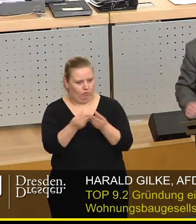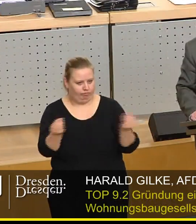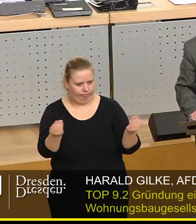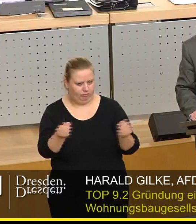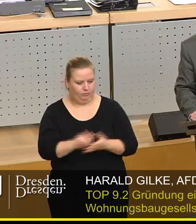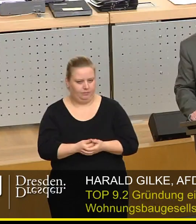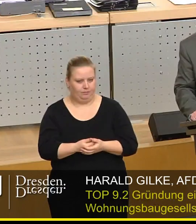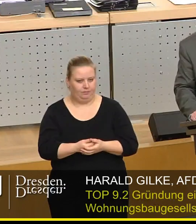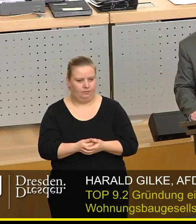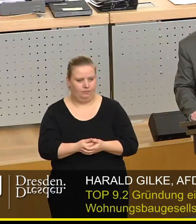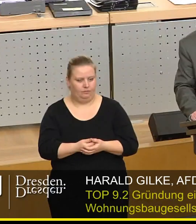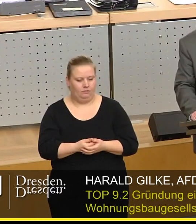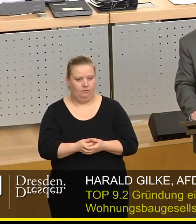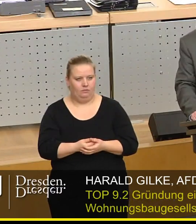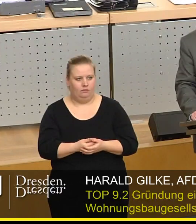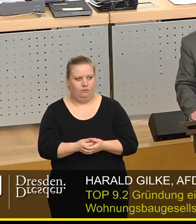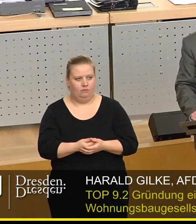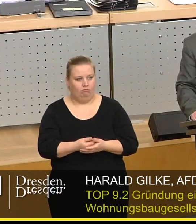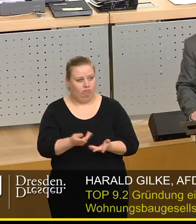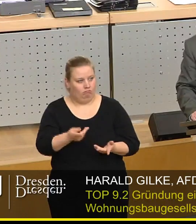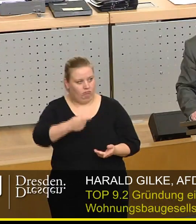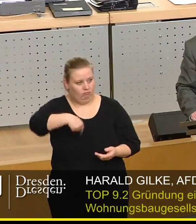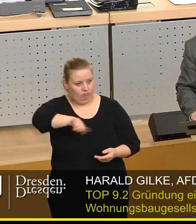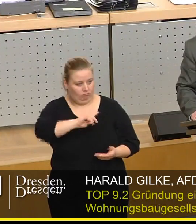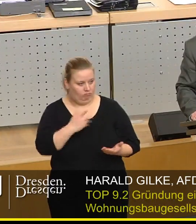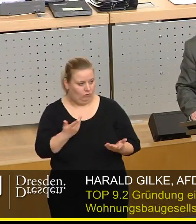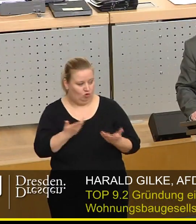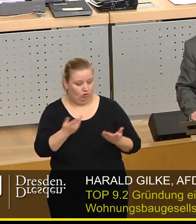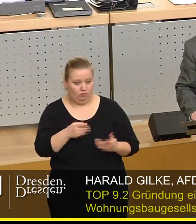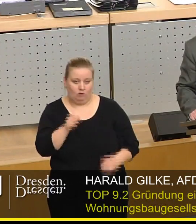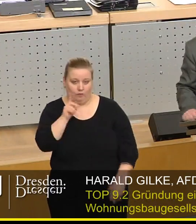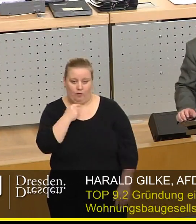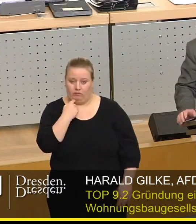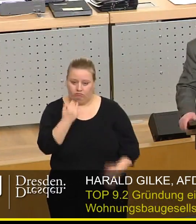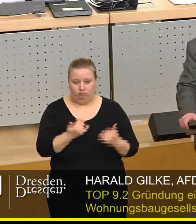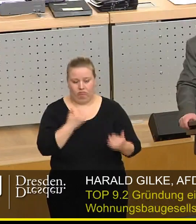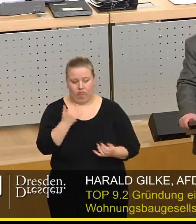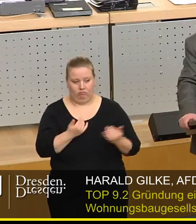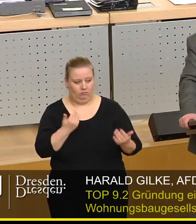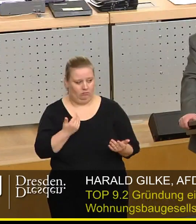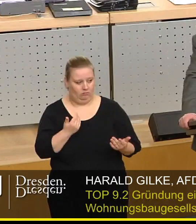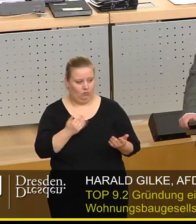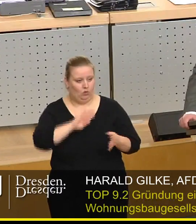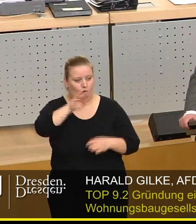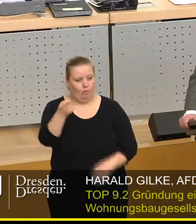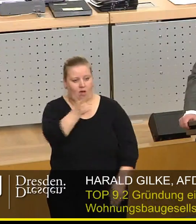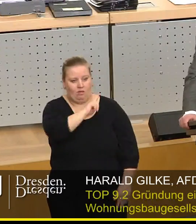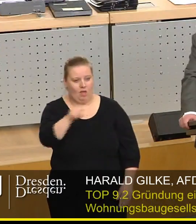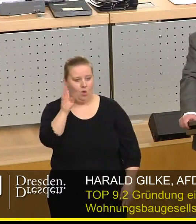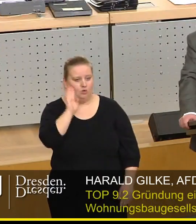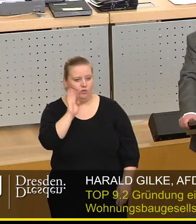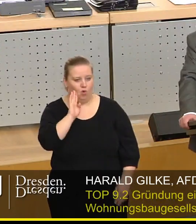hinfällig. Wie an dieser Stelle schon häufig von mir erwähnt, haben sie schon über 1.000 Wohnungen